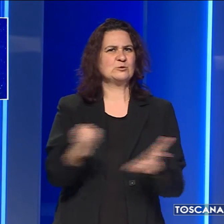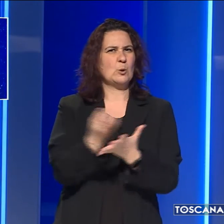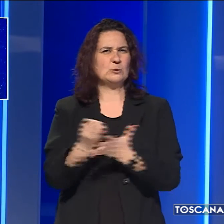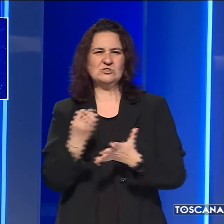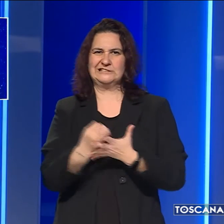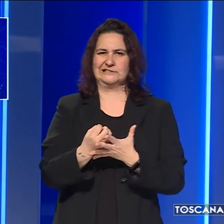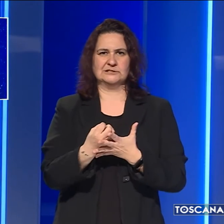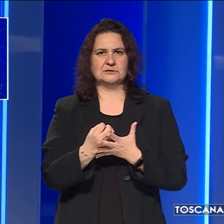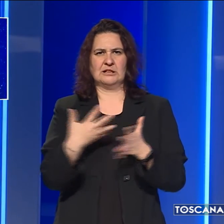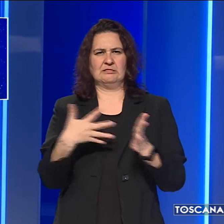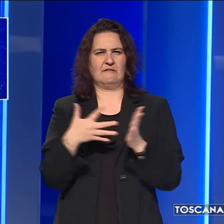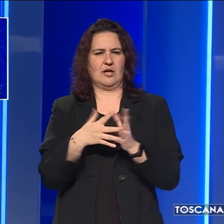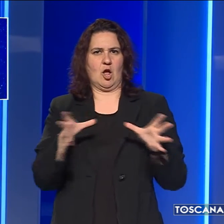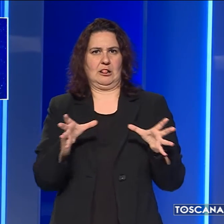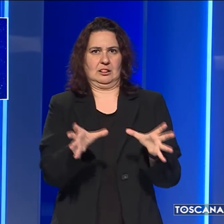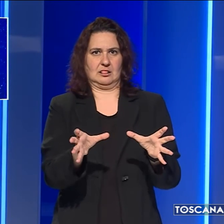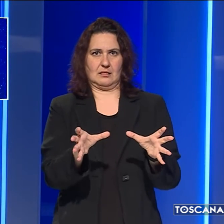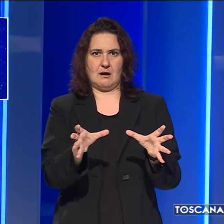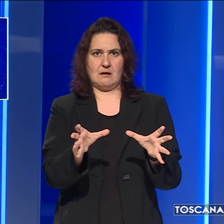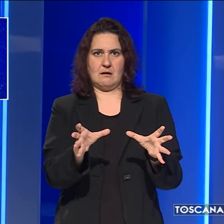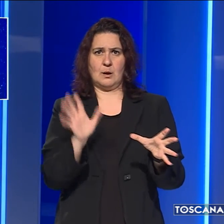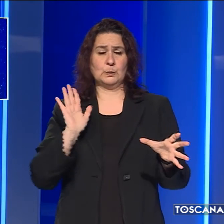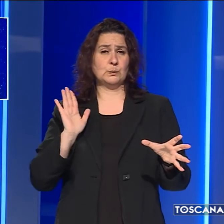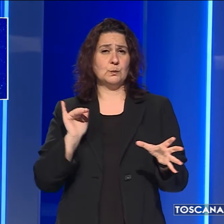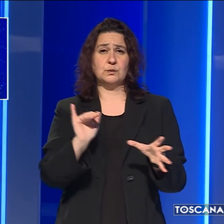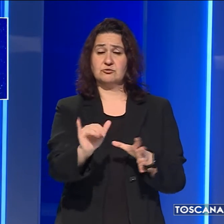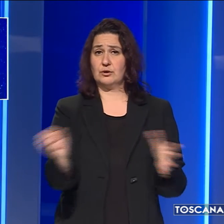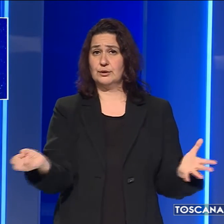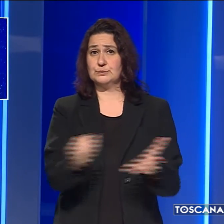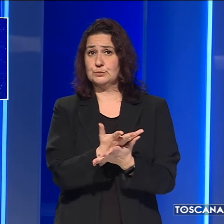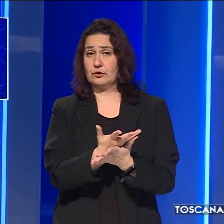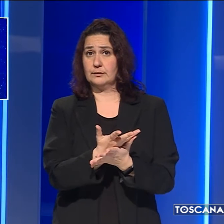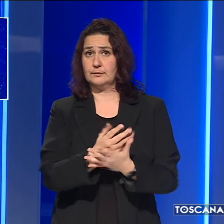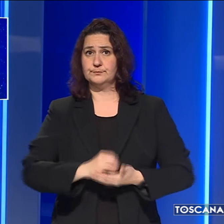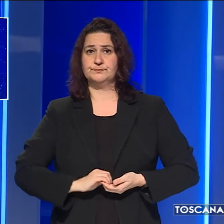critici più o meno gravi che quotidianamente accadono.